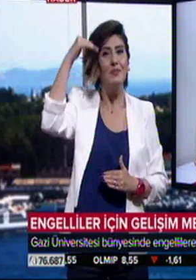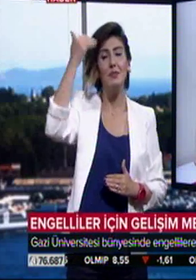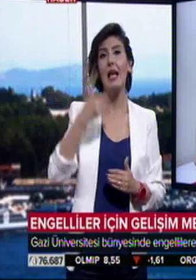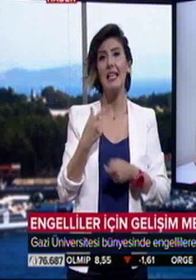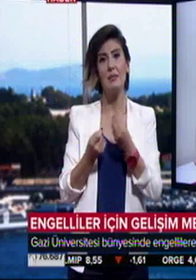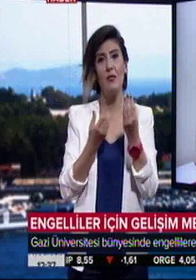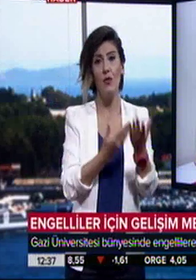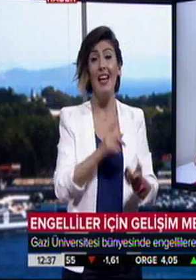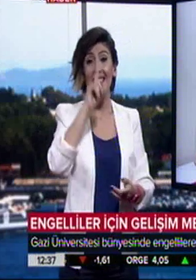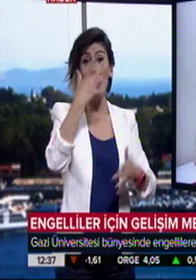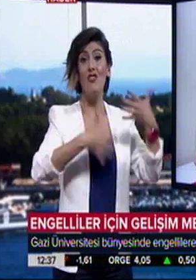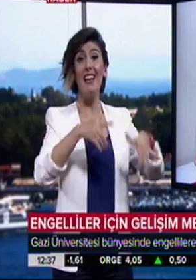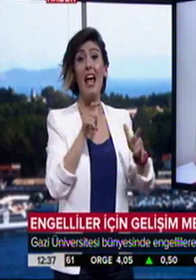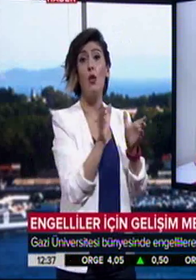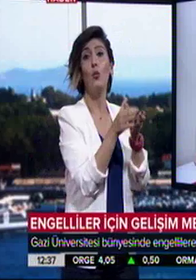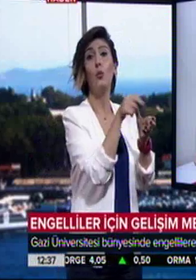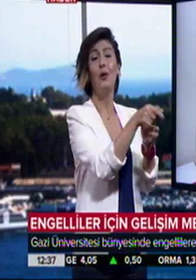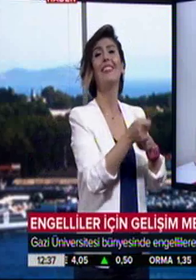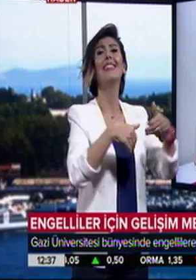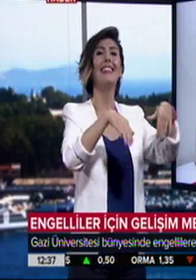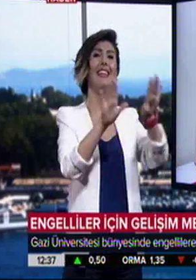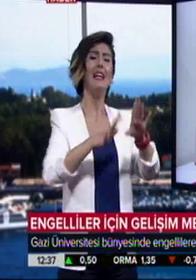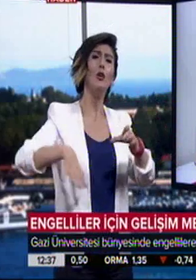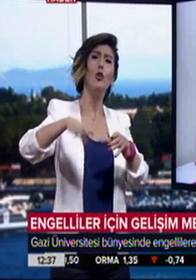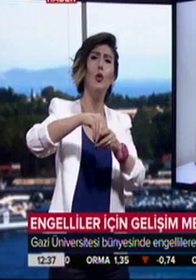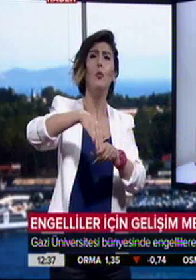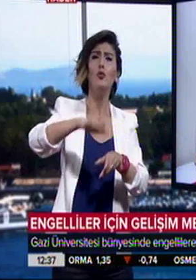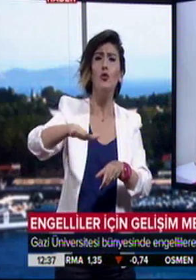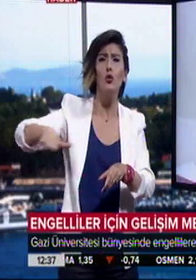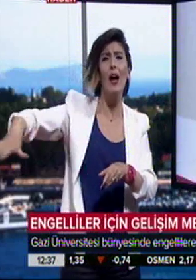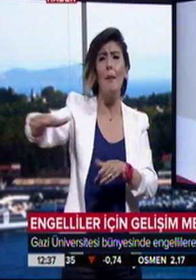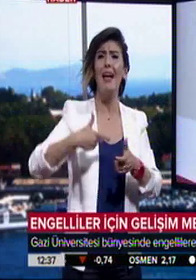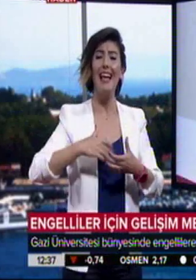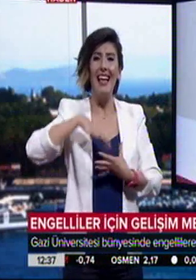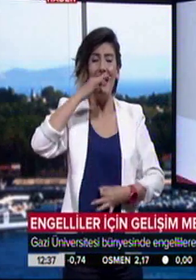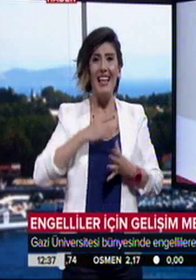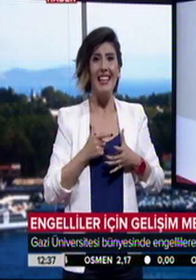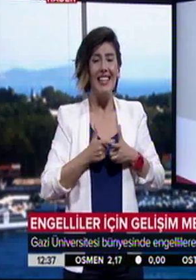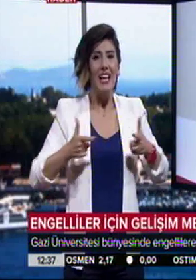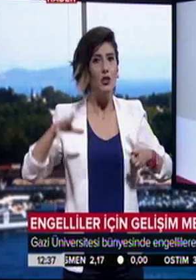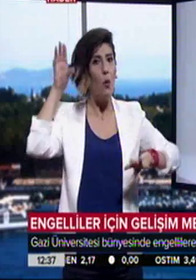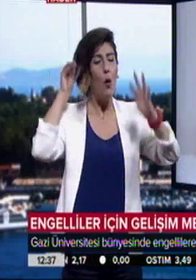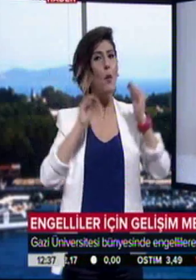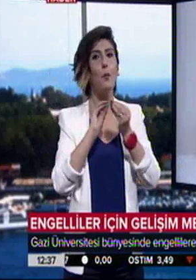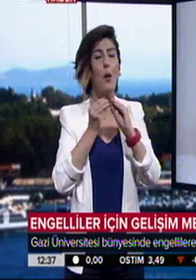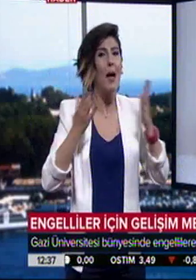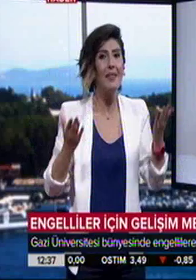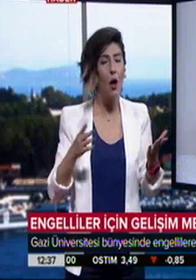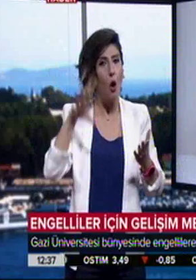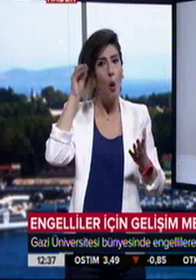merkezimiz hitap etmiyor. Tüm çocuklarda gelişim ve öğrenme değerlendiriliyor. Sorunları olan çocuklar, öğrenme güçlü, öğrenme